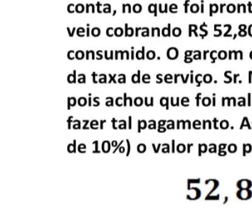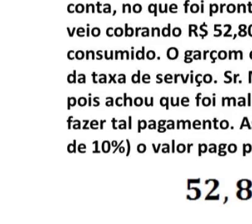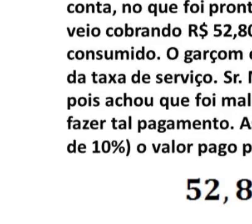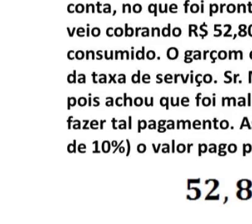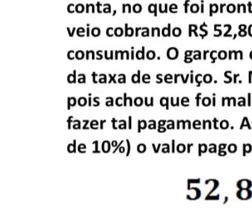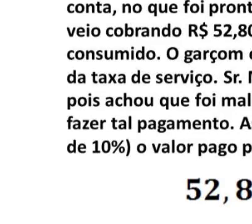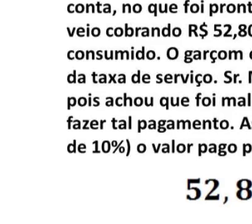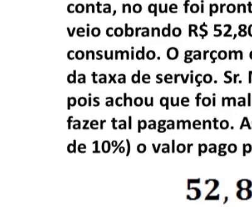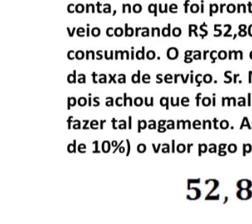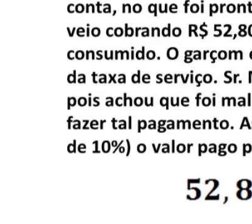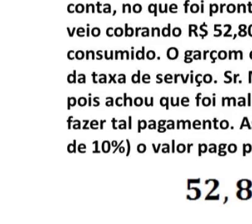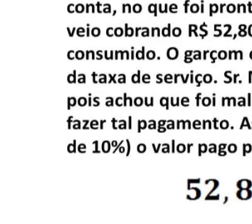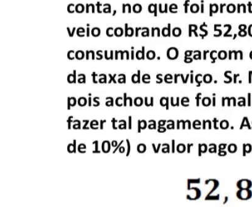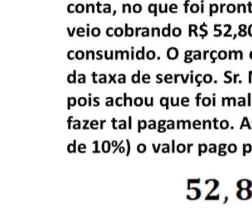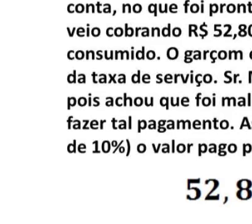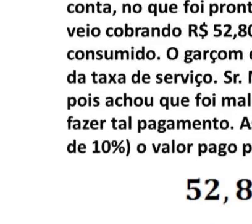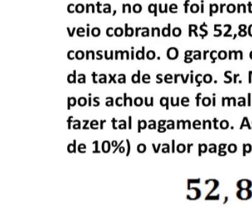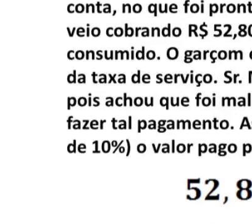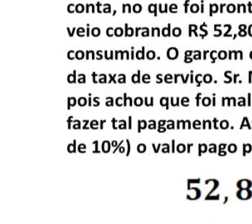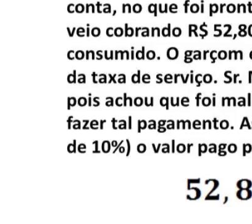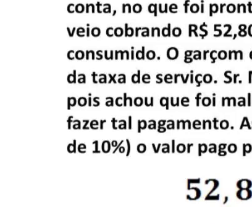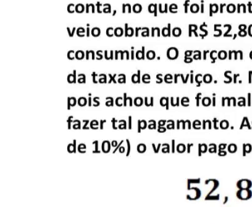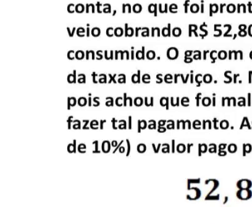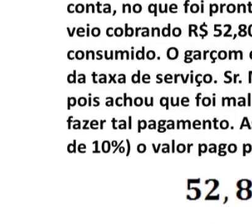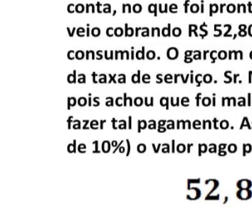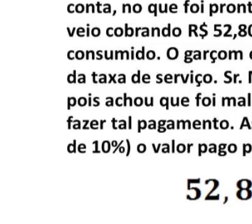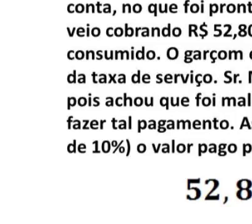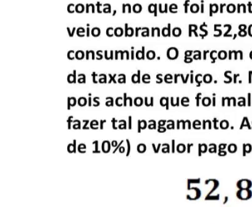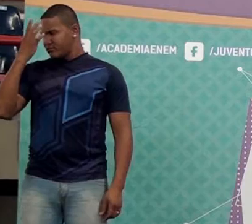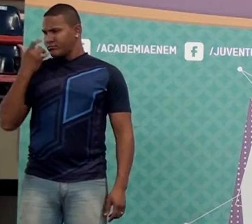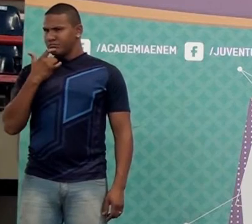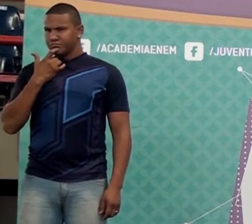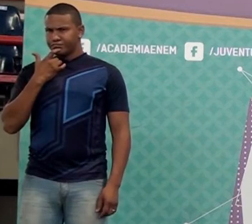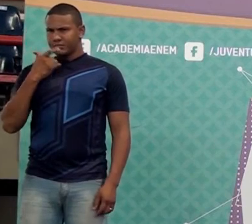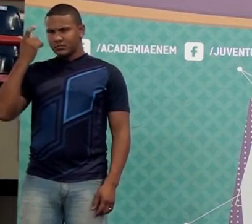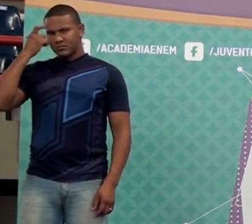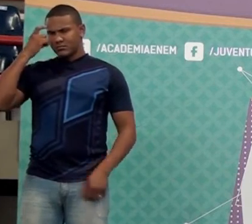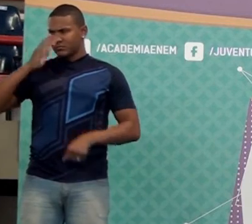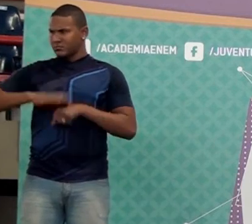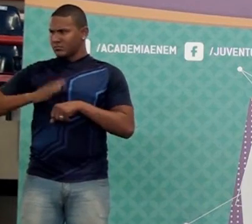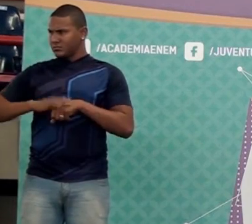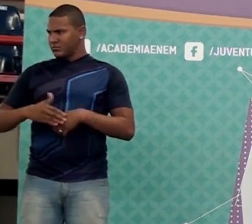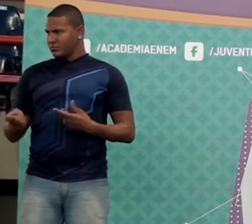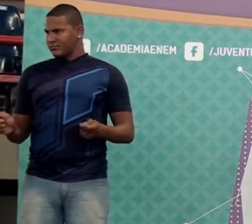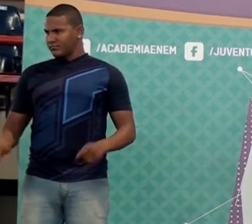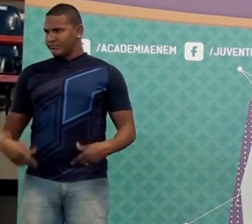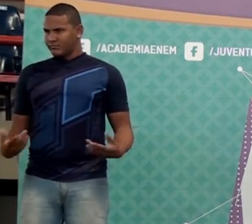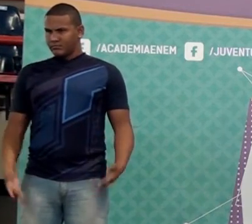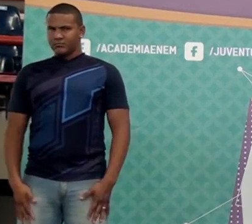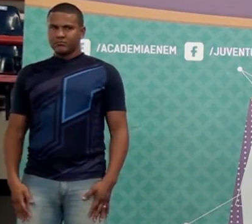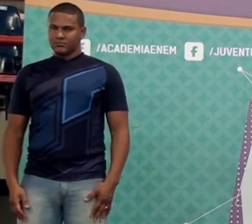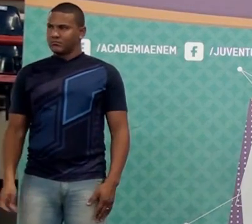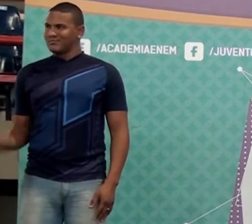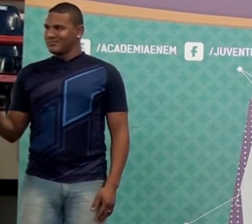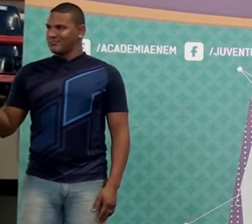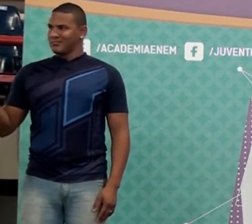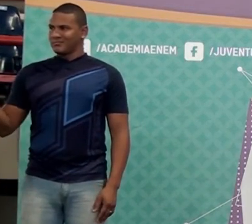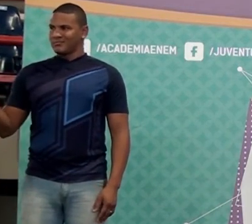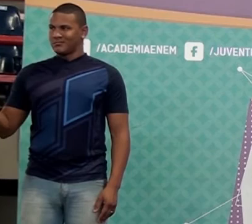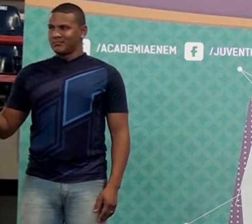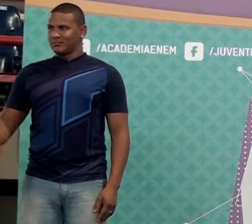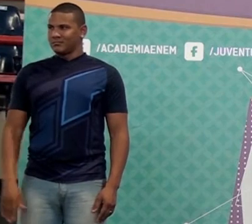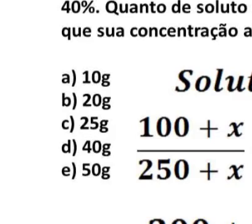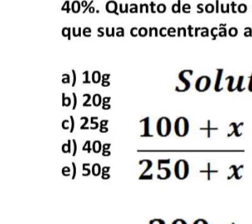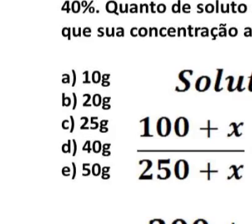calculadora, né? Conta fácil a gente faz de cabeça, está certo? Vamos lá. Última questão que eu vou montar para vocês, ó. Depois já vai para pochila. Oitava